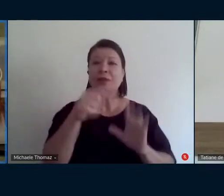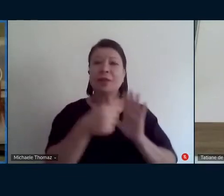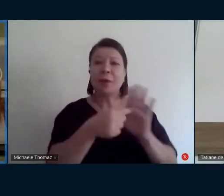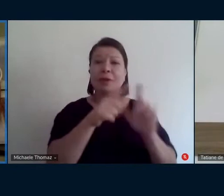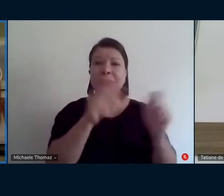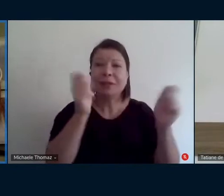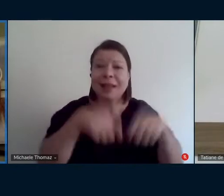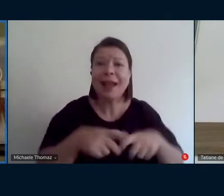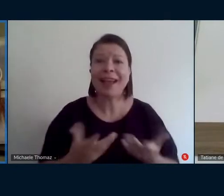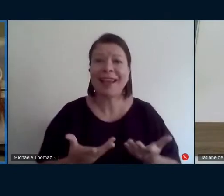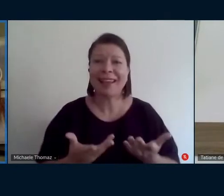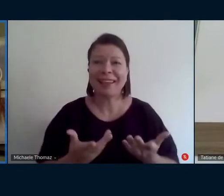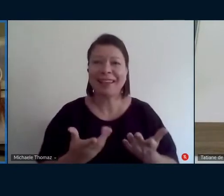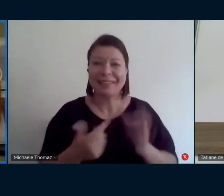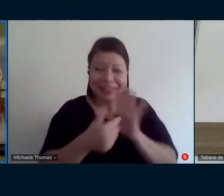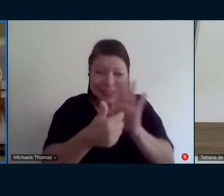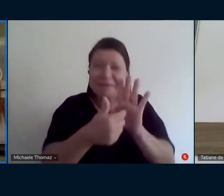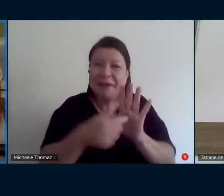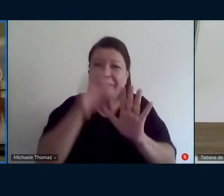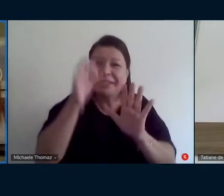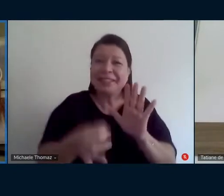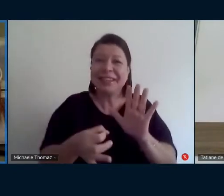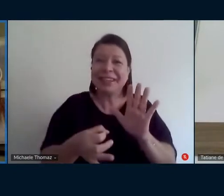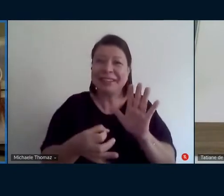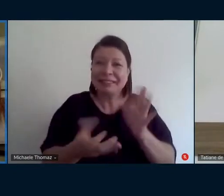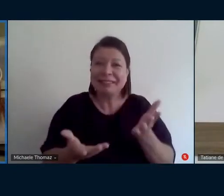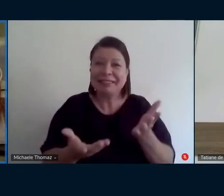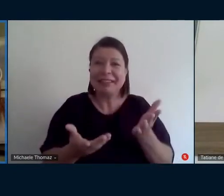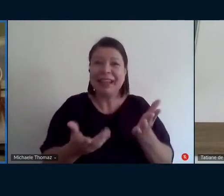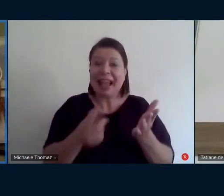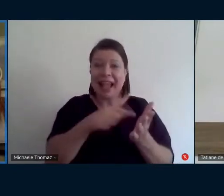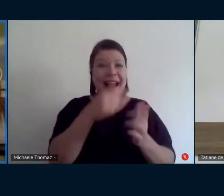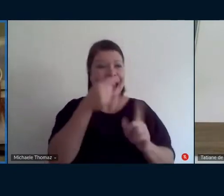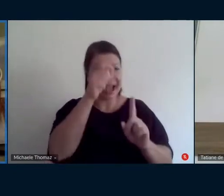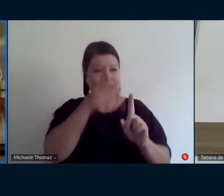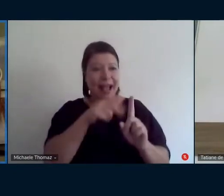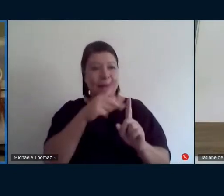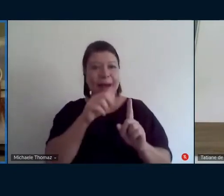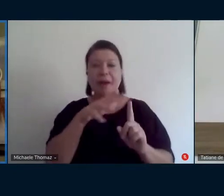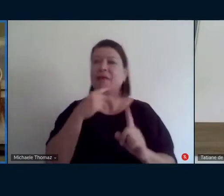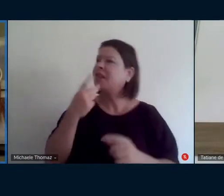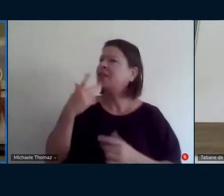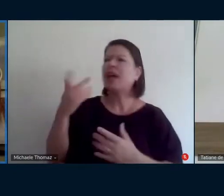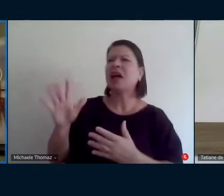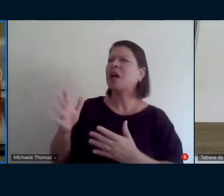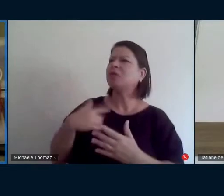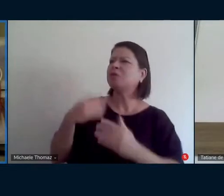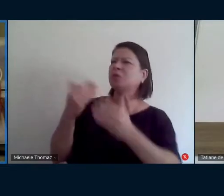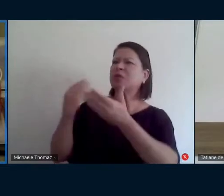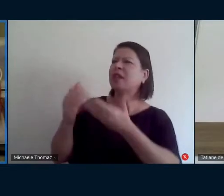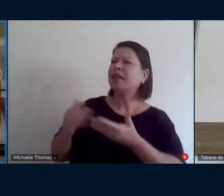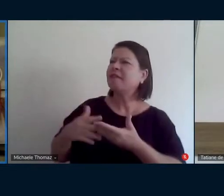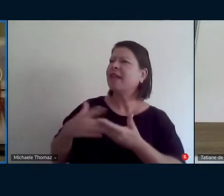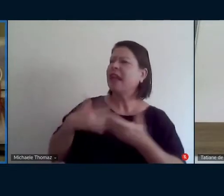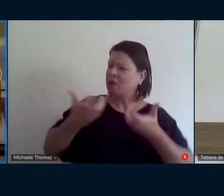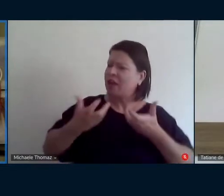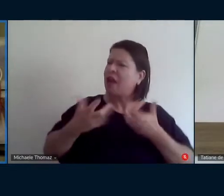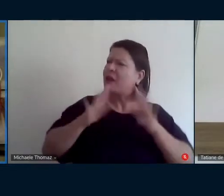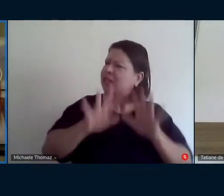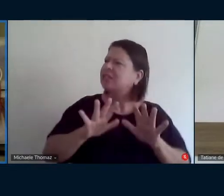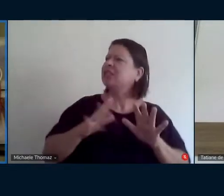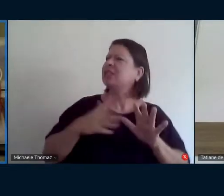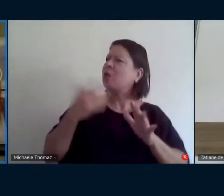resistência ela diz não é assim eu quero que seja desse jeito né ou sim eu quero participar desses